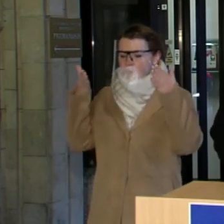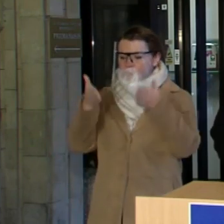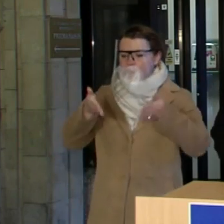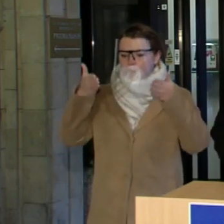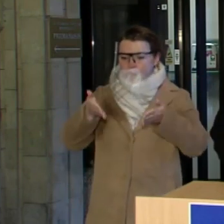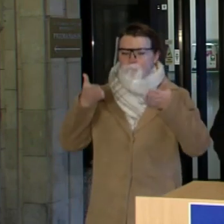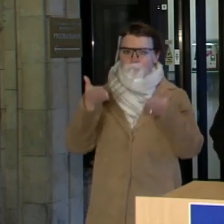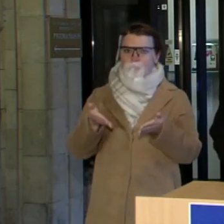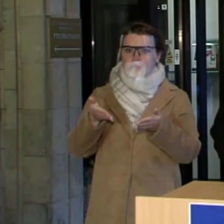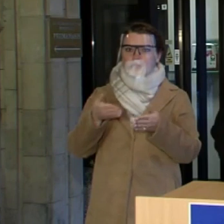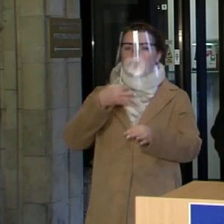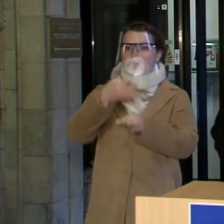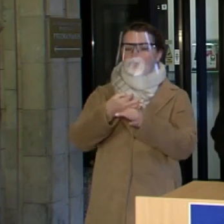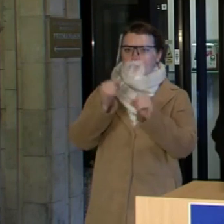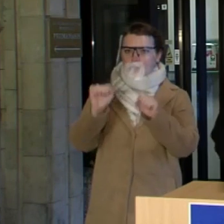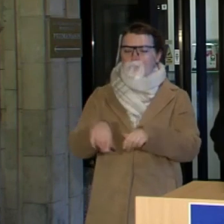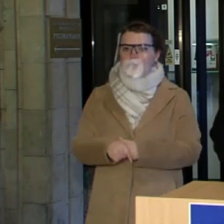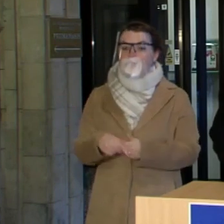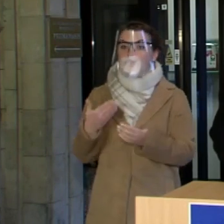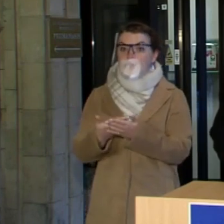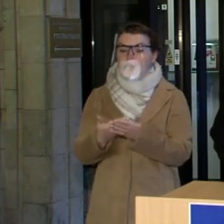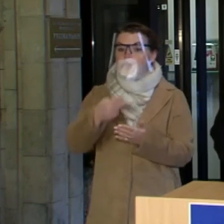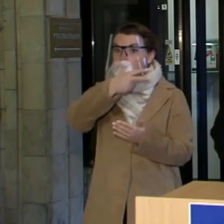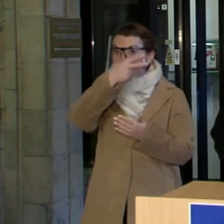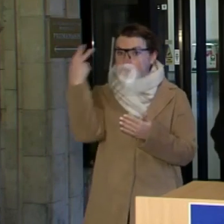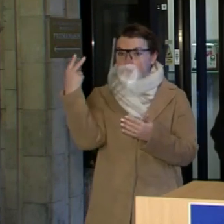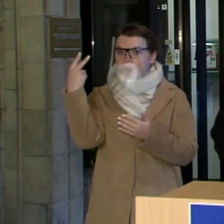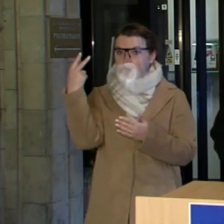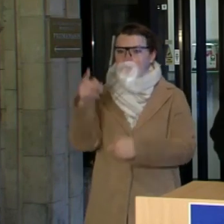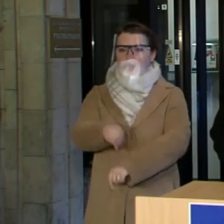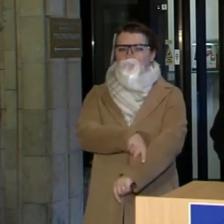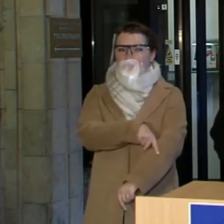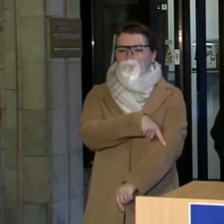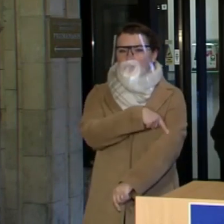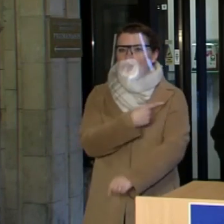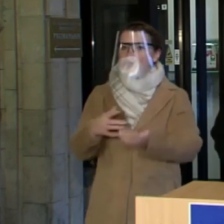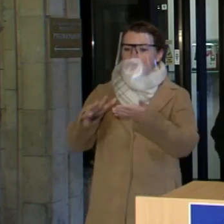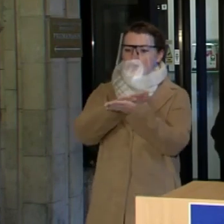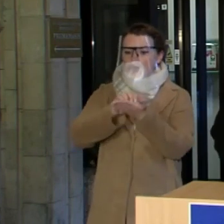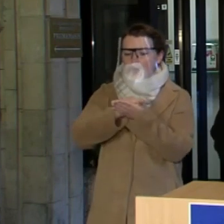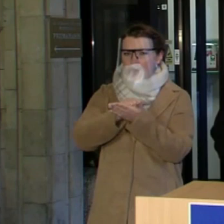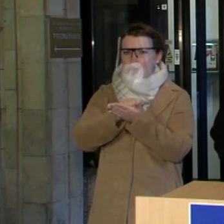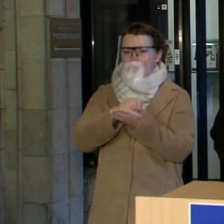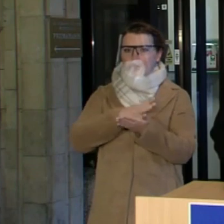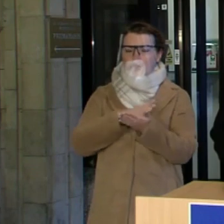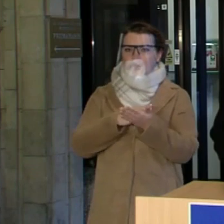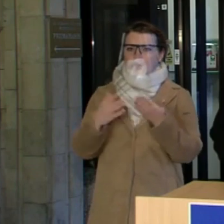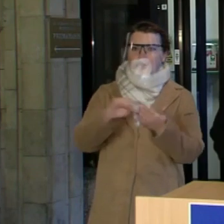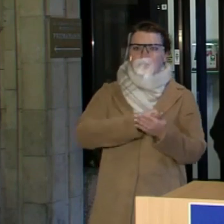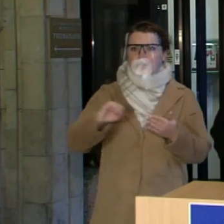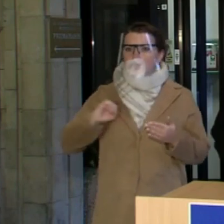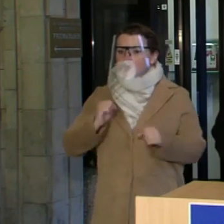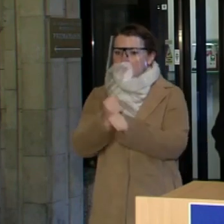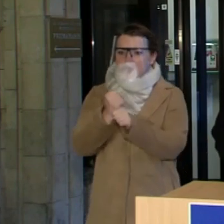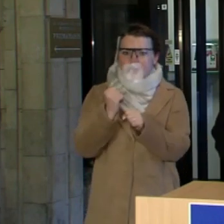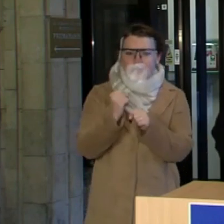prasmėmis. Nes ilgą laiką Lietuvoje buvo šioks toks hausas, pasimetimas. Medikai griebėsi tų